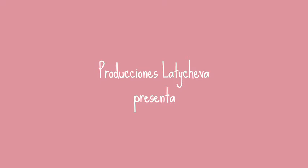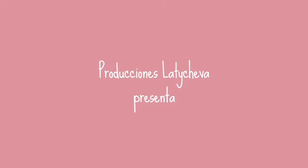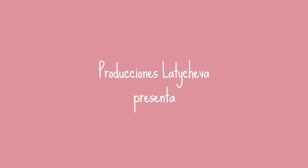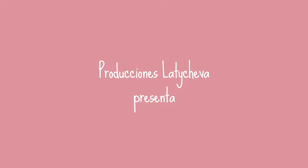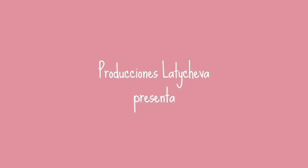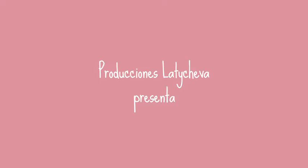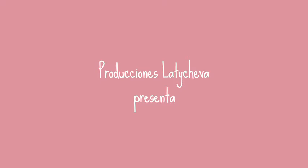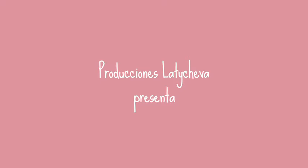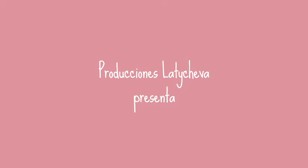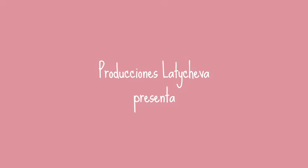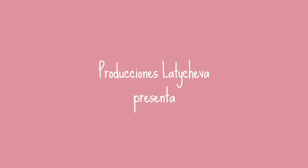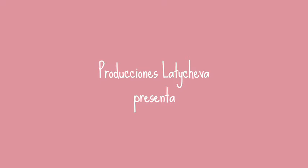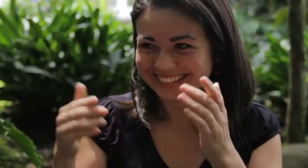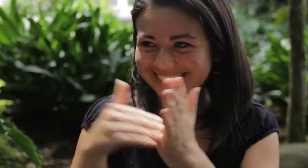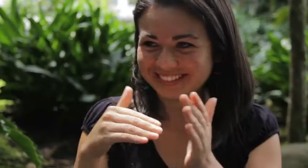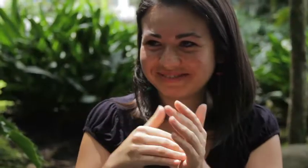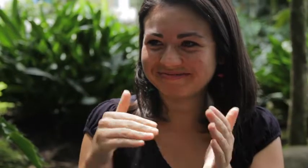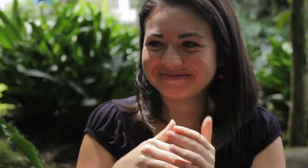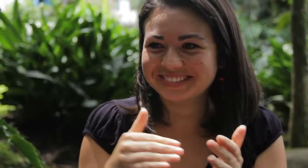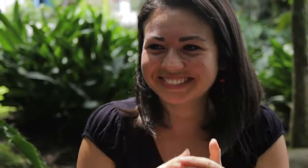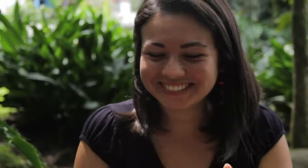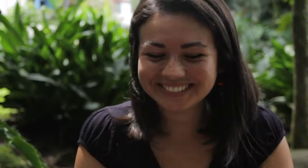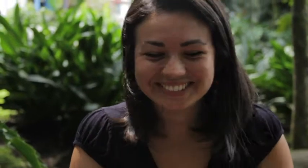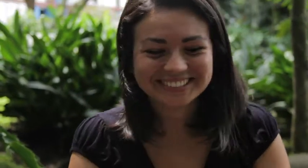Me voy a aquel lado escondido Yo hago la voz muy fuerte, así que no se preocupe